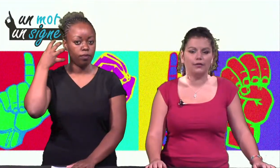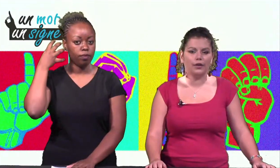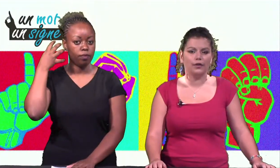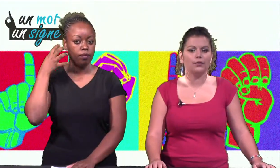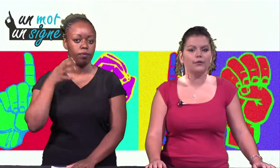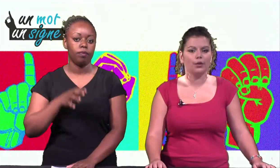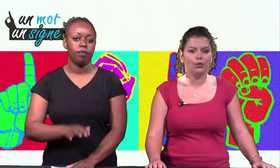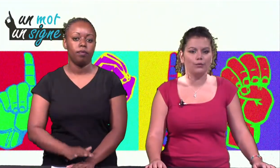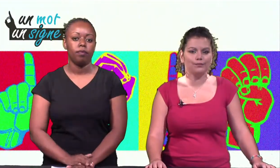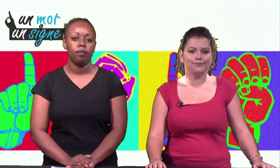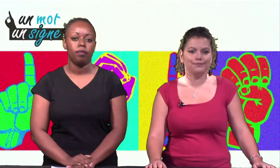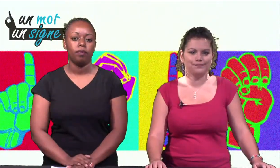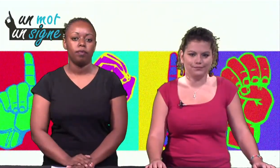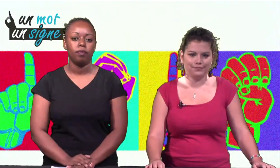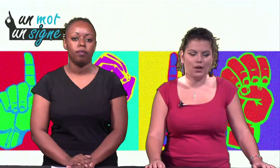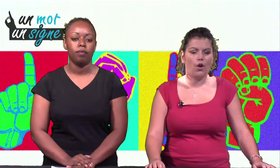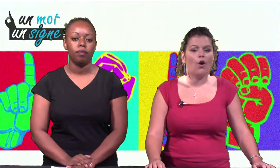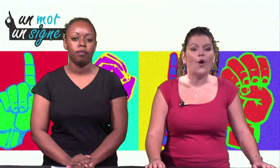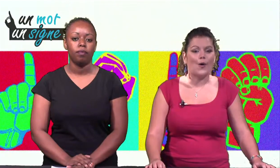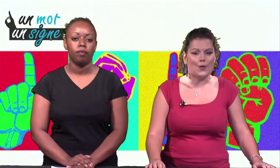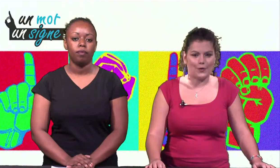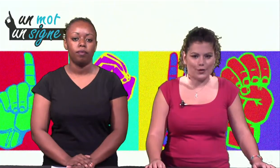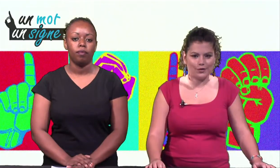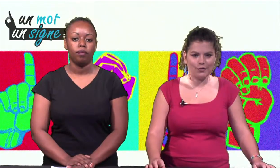fait une virgule. On le refait ensemble.